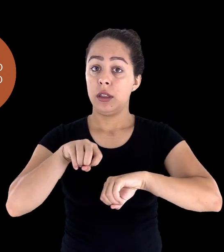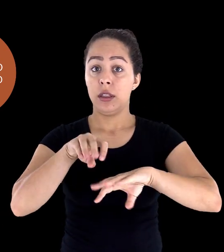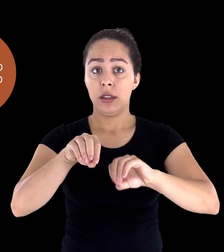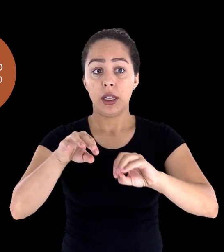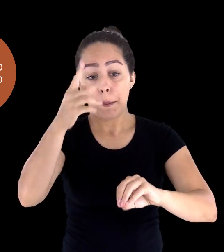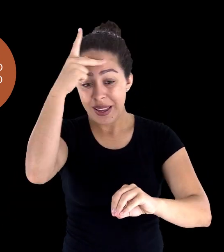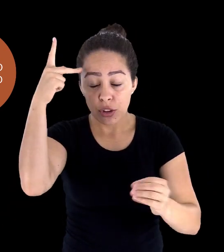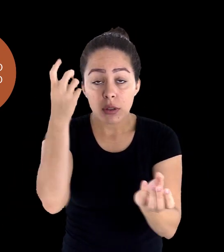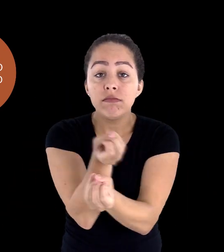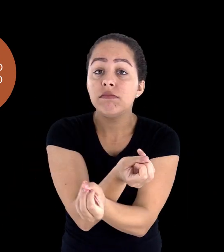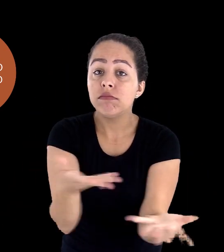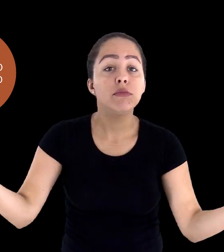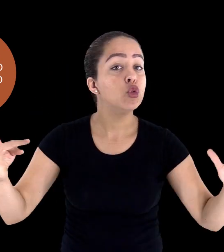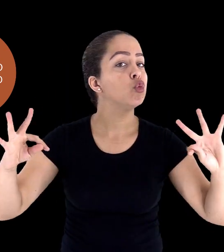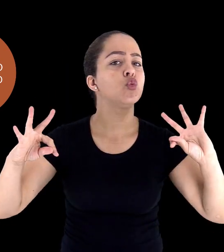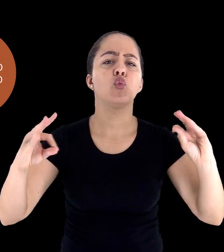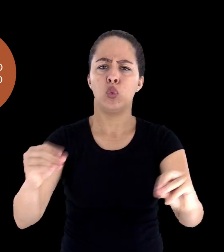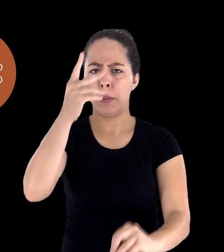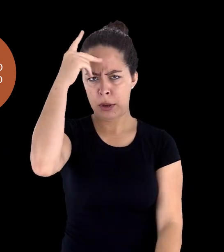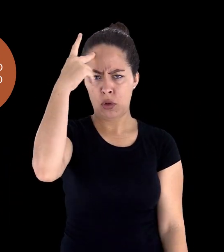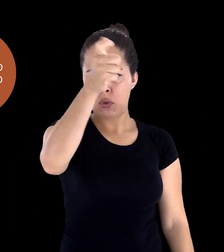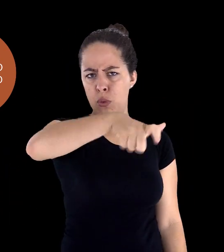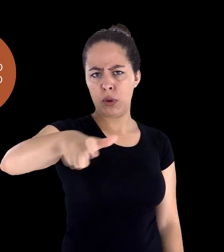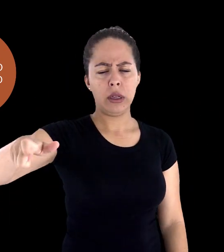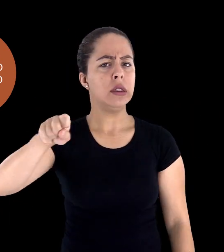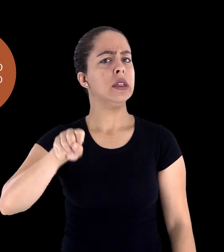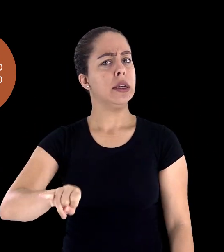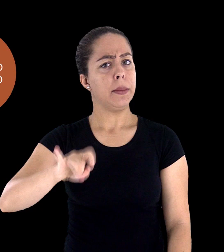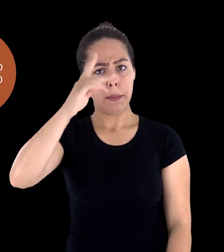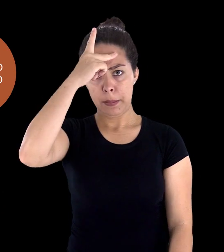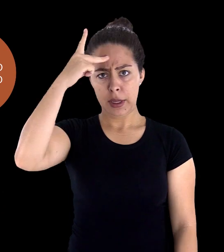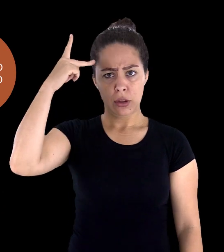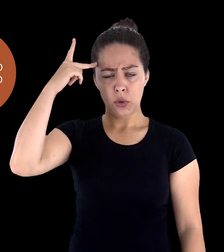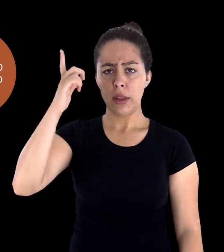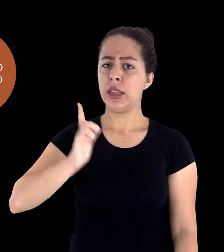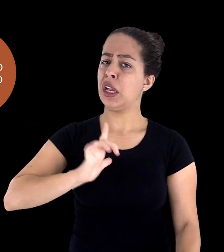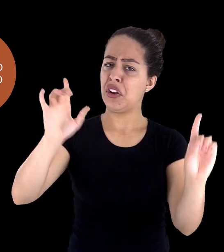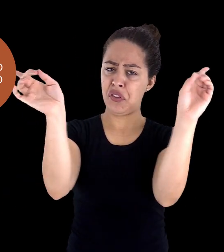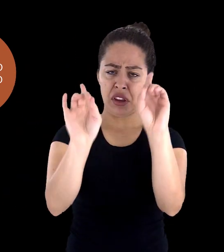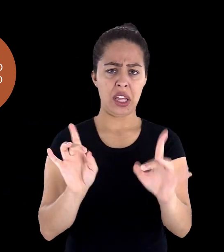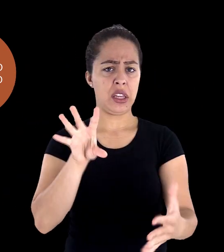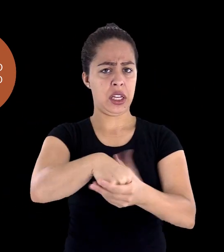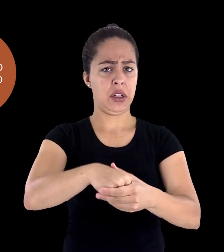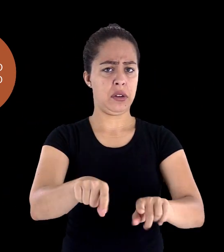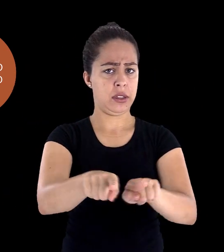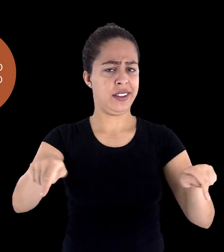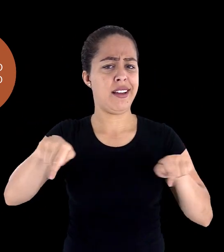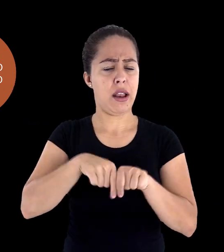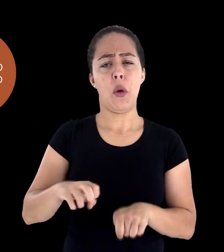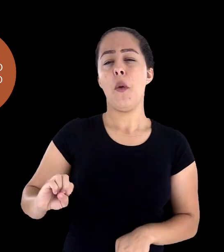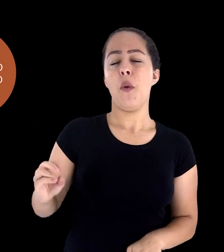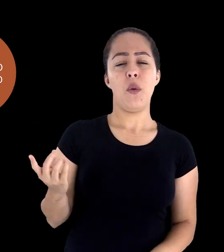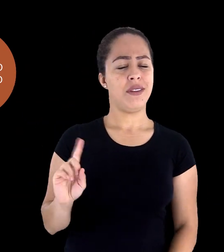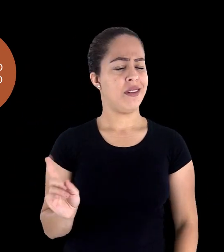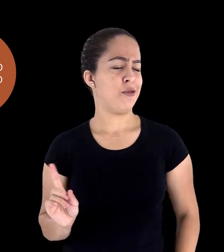de vista de uma educação para todos. Independente de ter ou não um aluno com deficiência na sala,